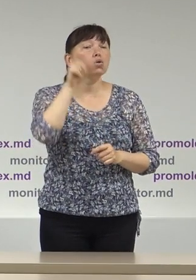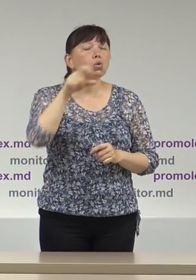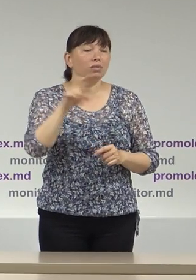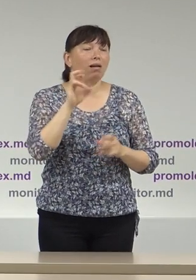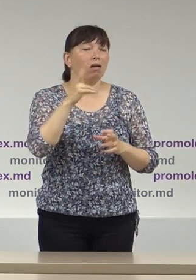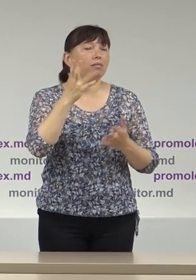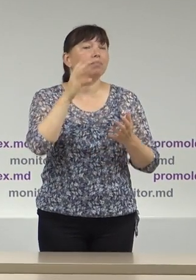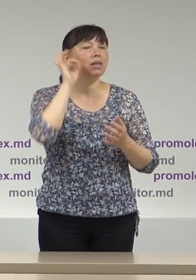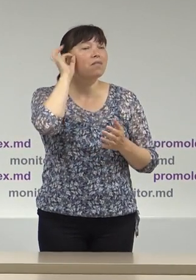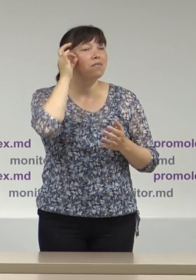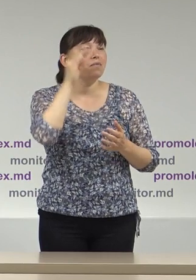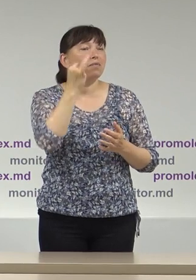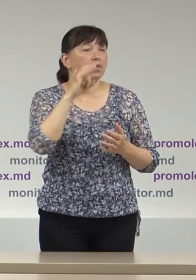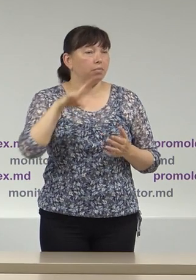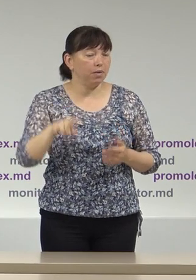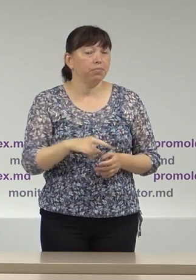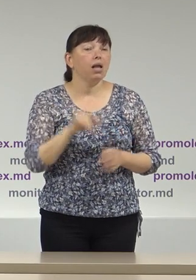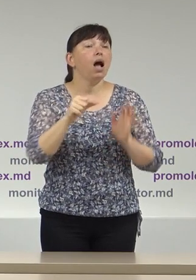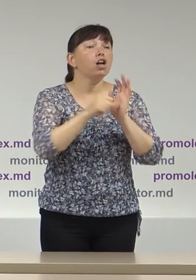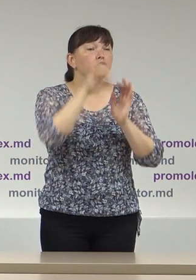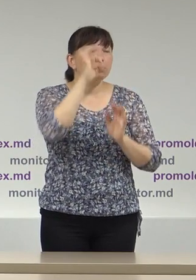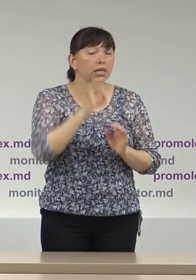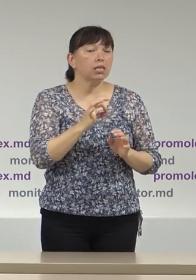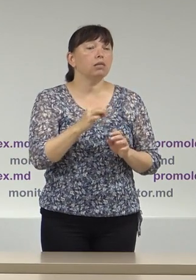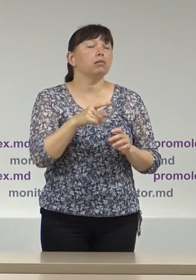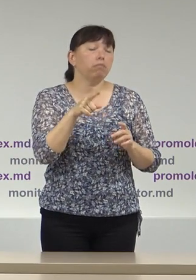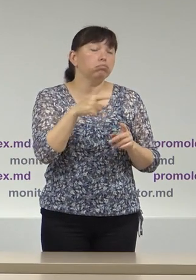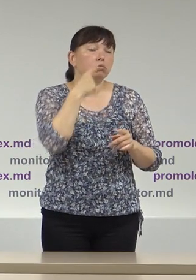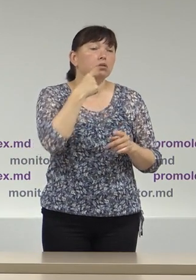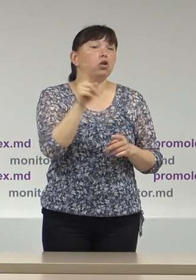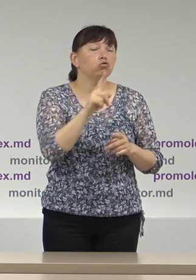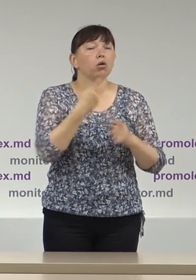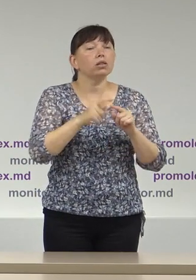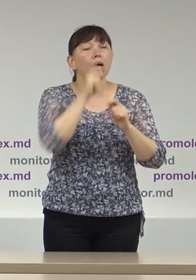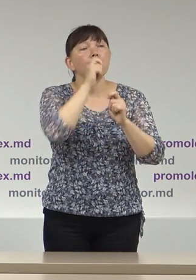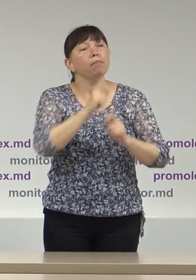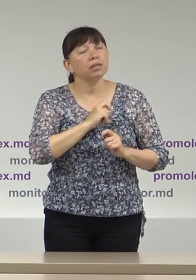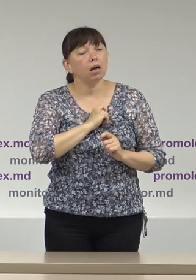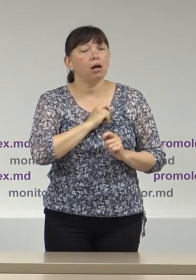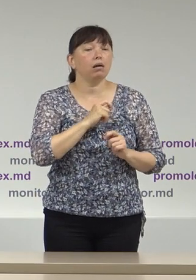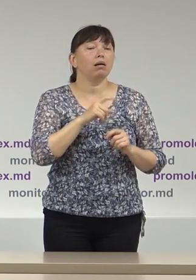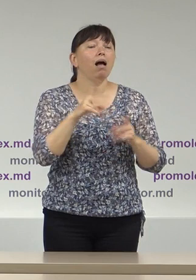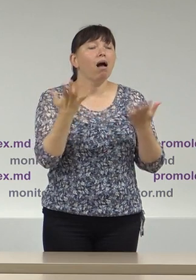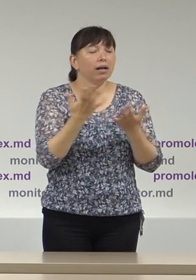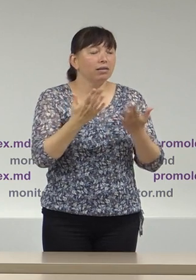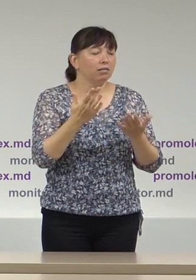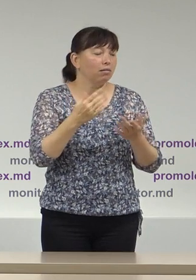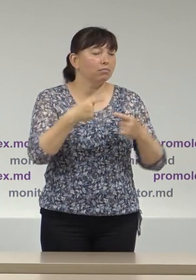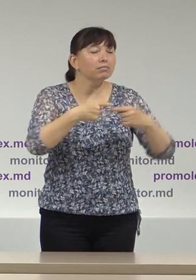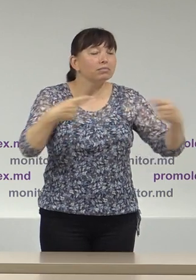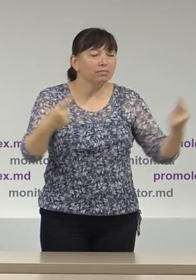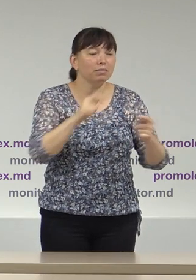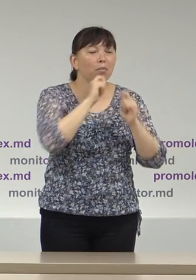juridice iar 6% au fost raportate ca și donații în mărfuri lucrări sau servicii